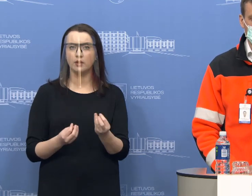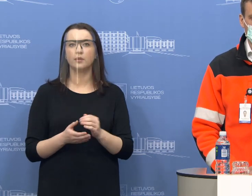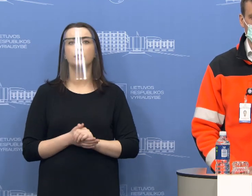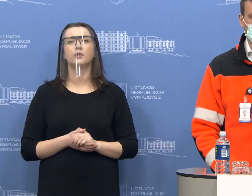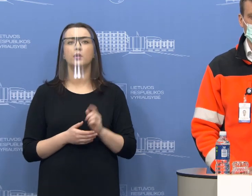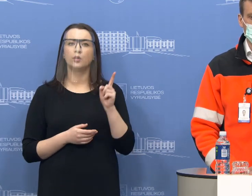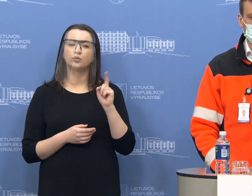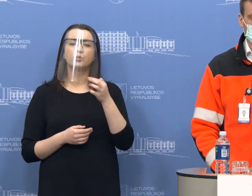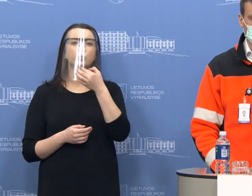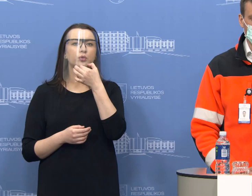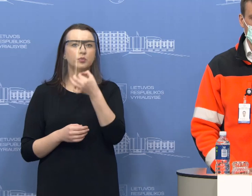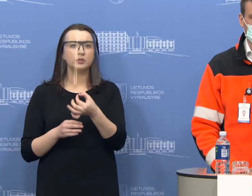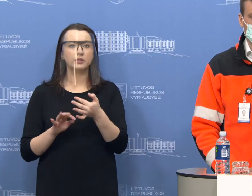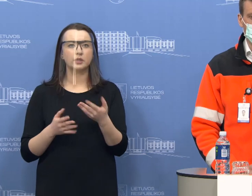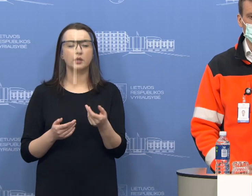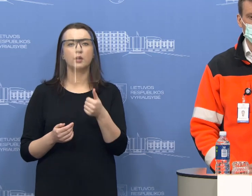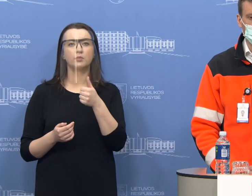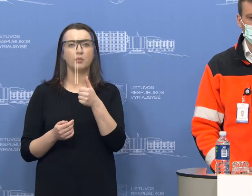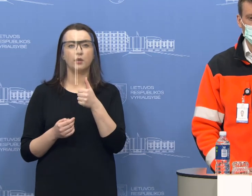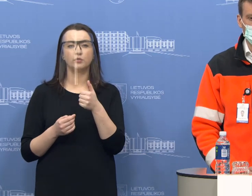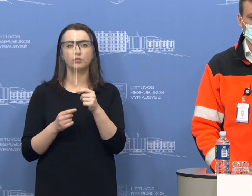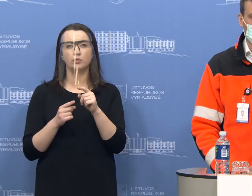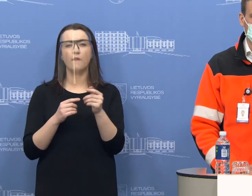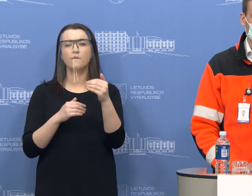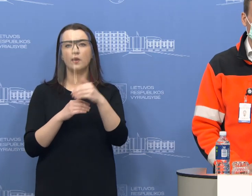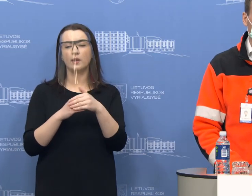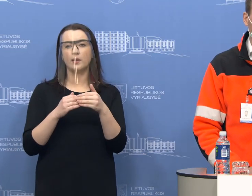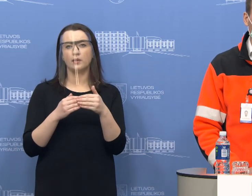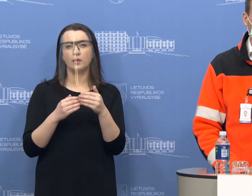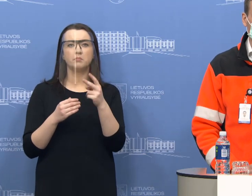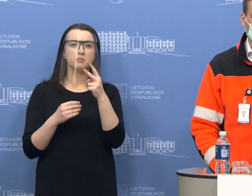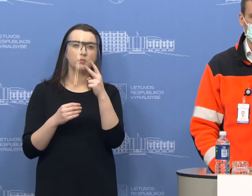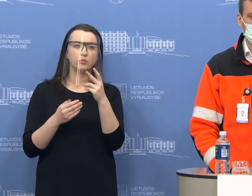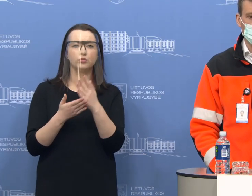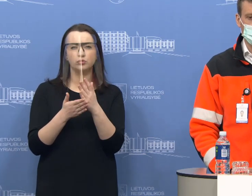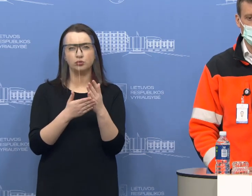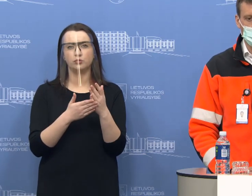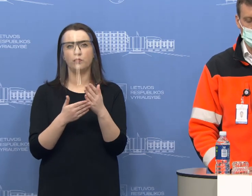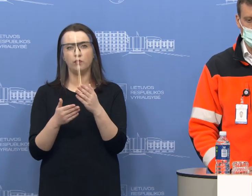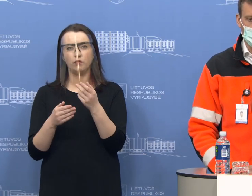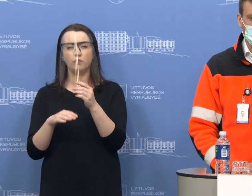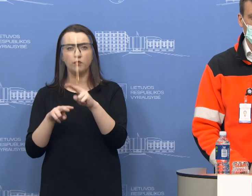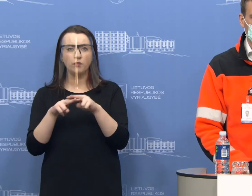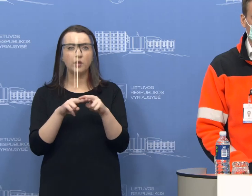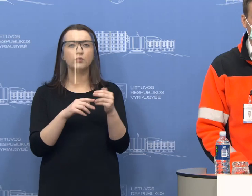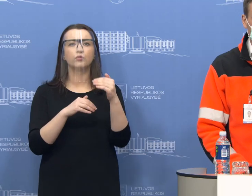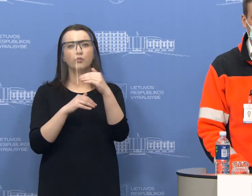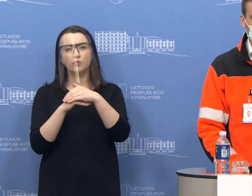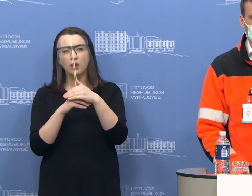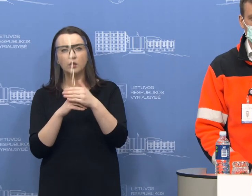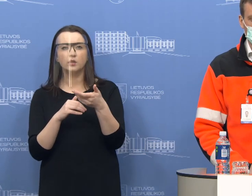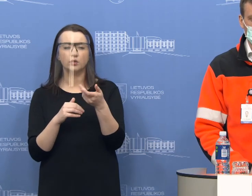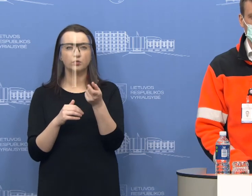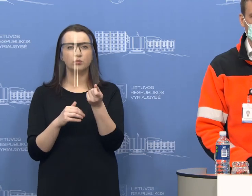vėlai namo išeidamas iš darbo pasižiūriu, kiek tų vietų yra, tai paprastai dar vietų būna iš vakaro visada likusių. Ką tu noriu